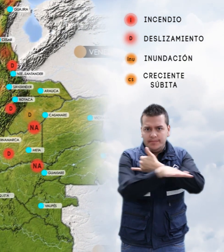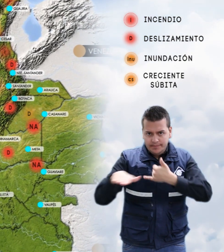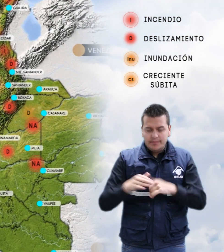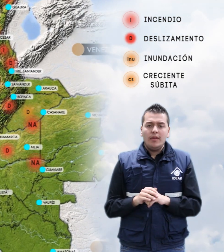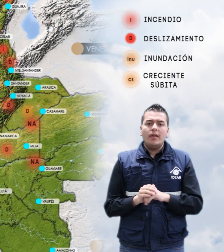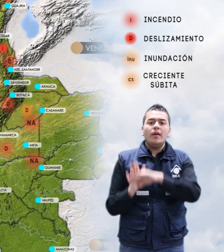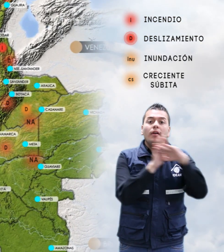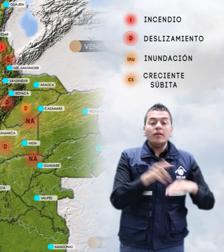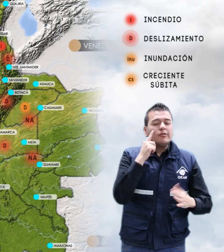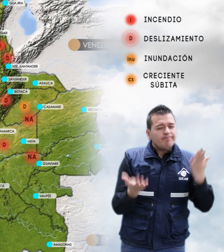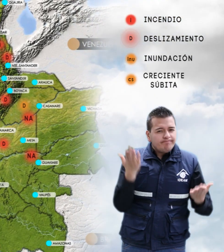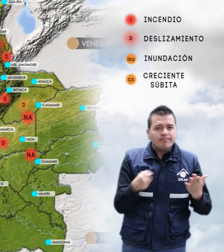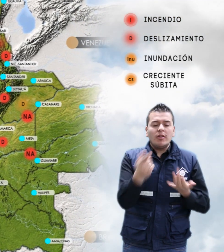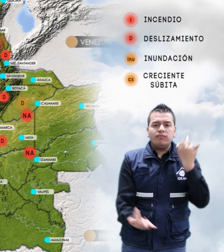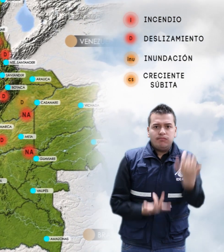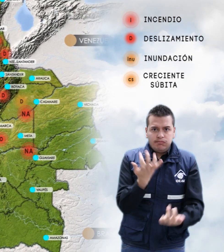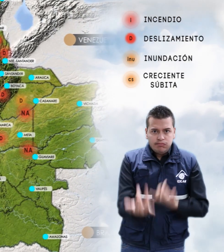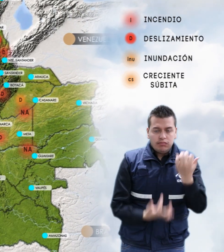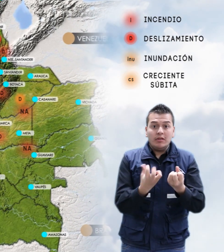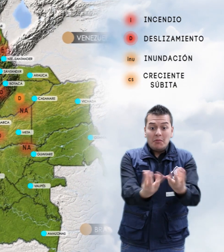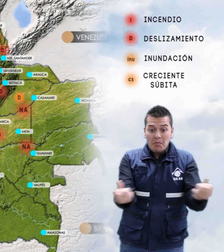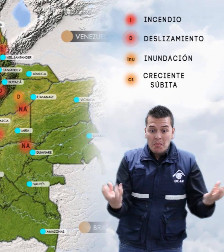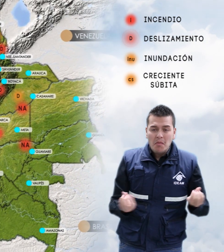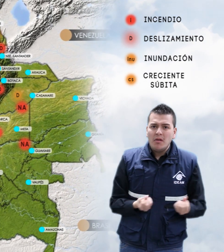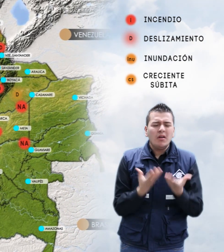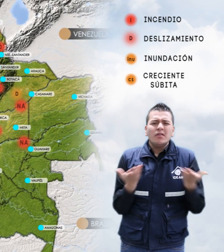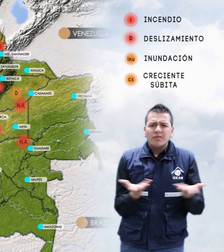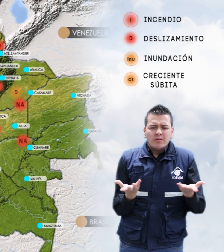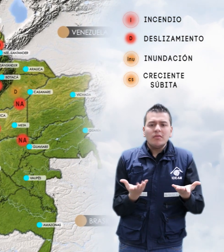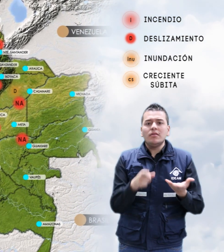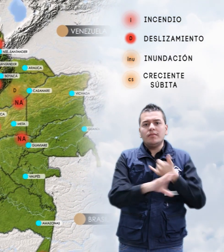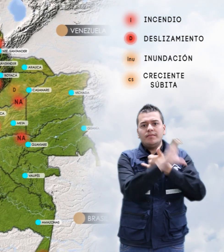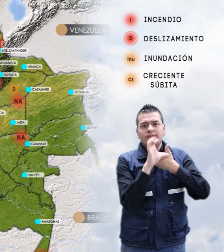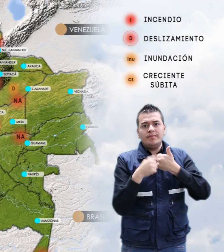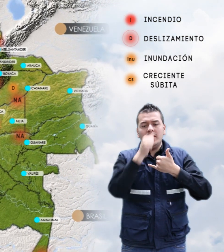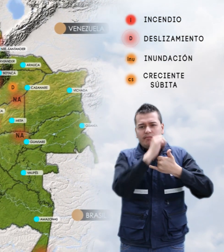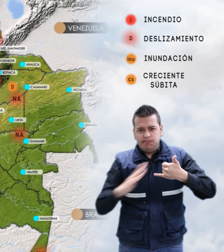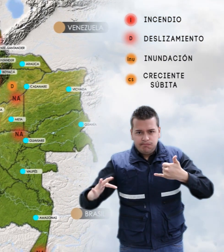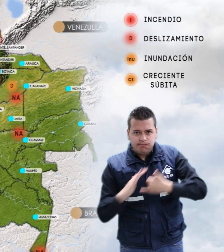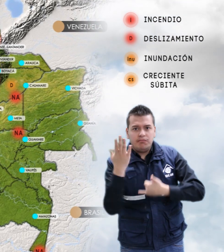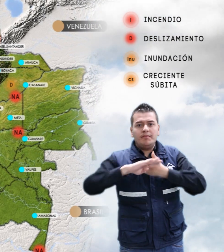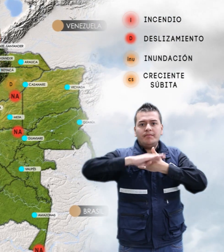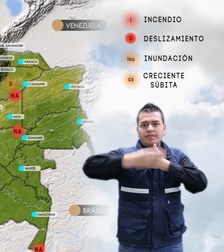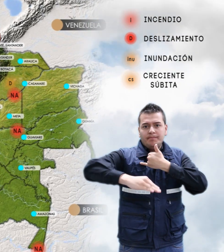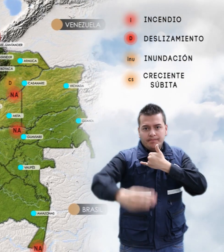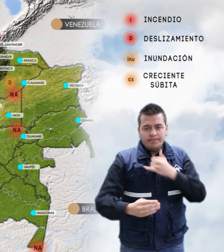Por alta probabilidad de incendios de la cobertura vegetal en sectores de las regiones Caribe, Pacífica y Andina.